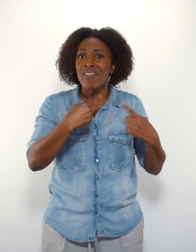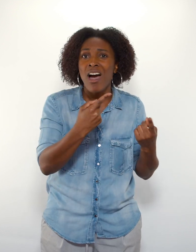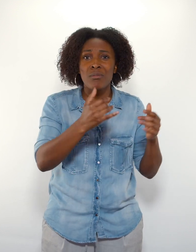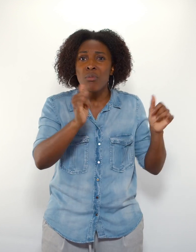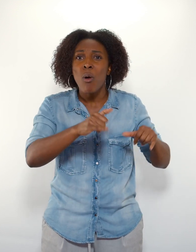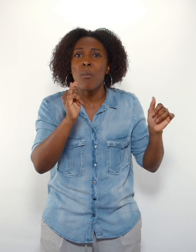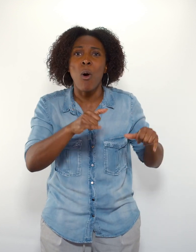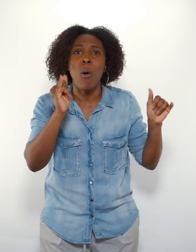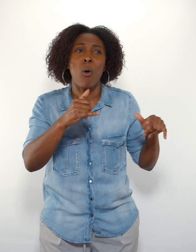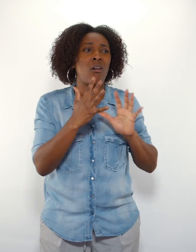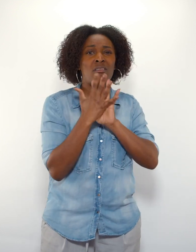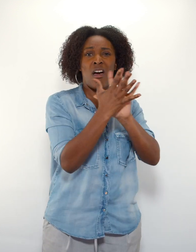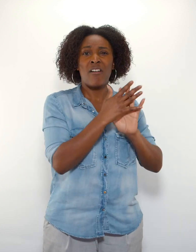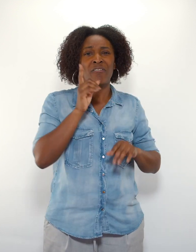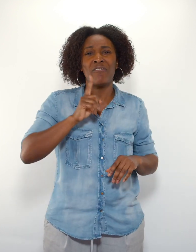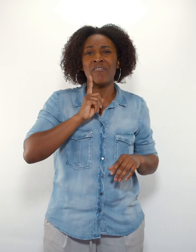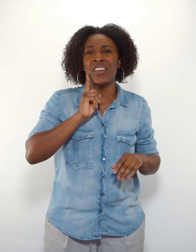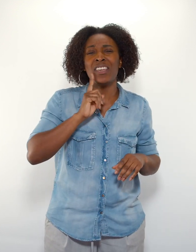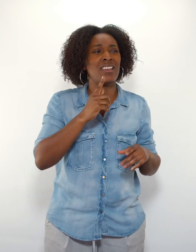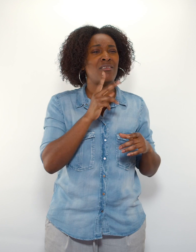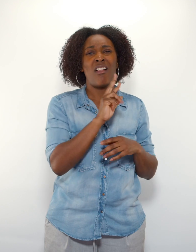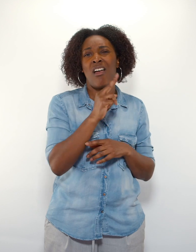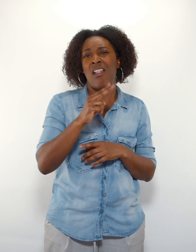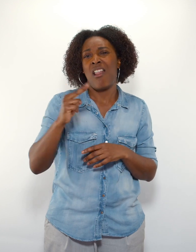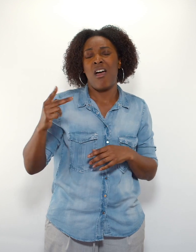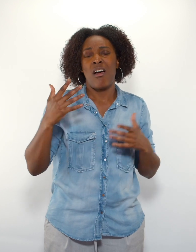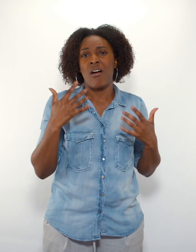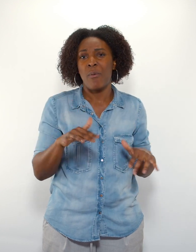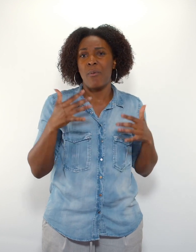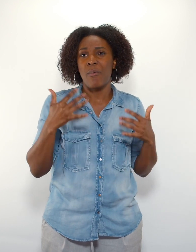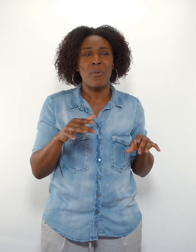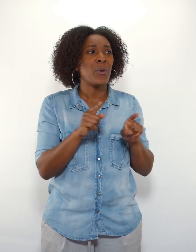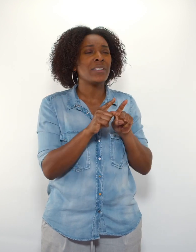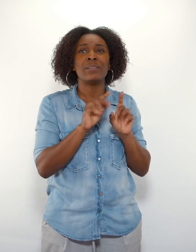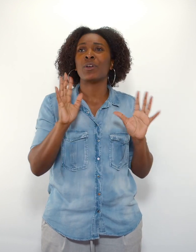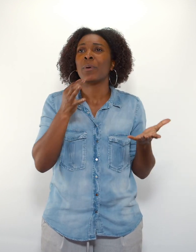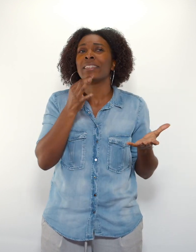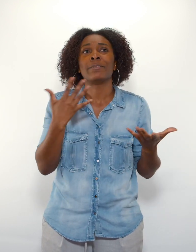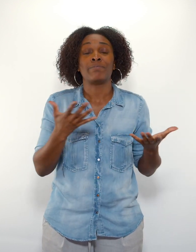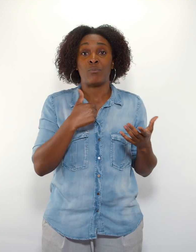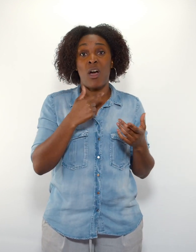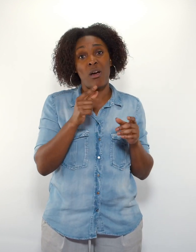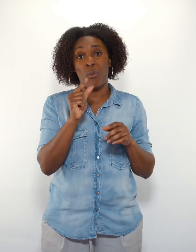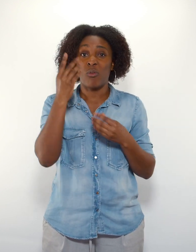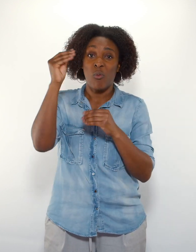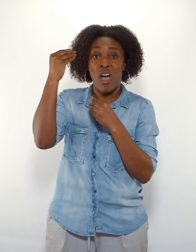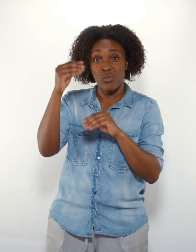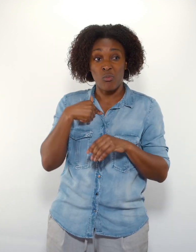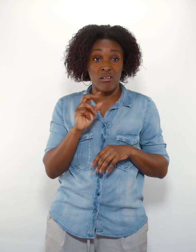soirée, en fréquentant différentes filles. J'ai baigné aussi dans, que je peux rappeler le banditisme, puisque je raquettais.